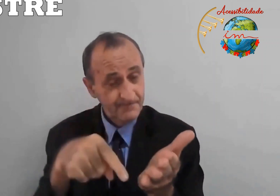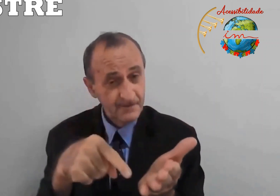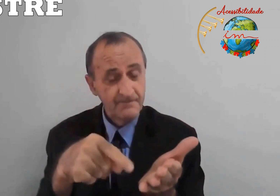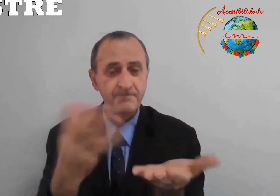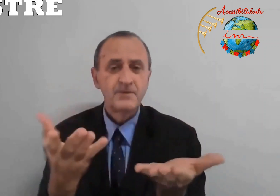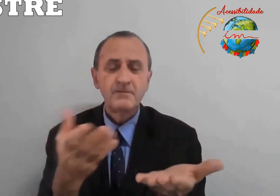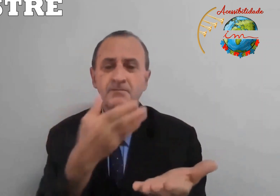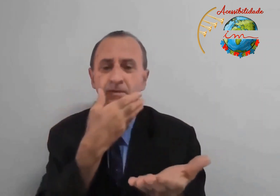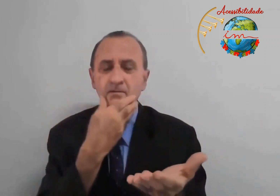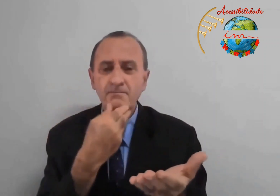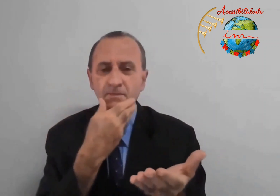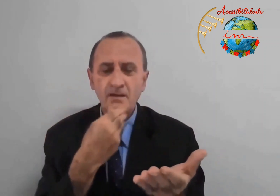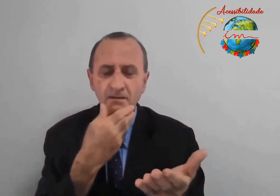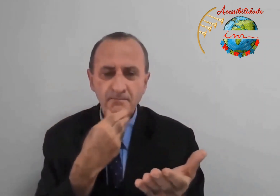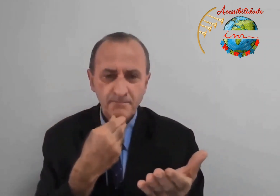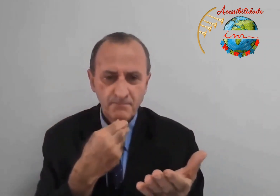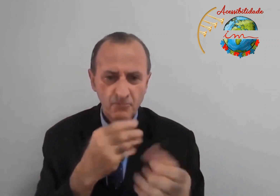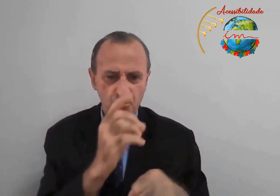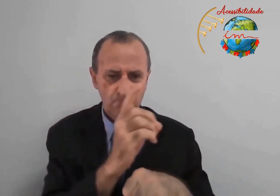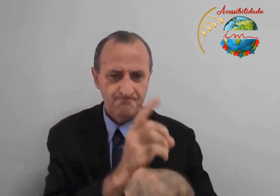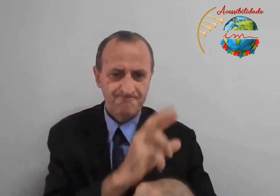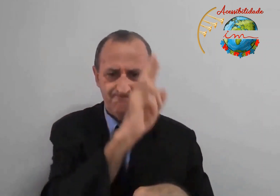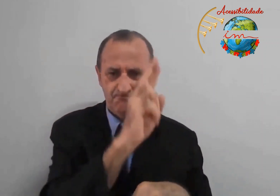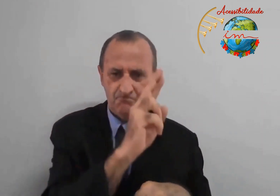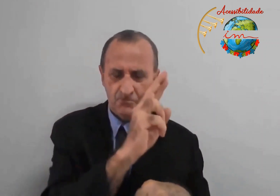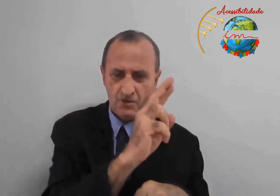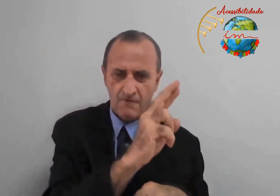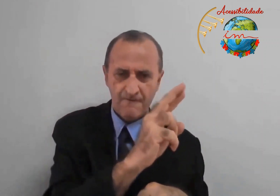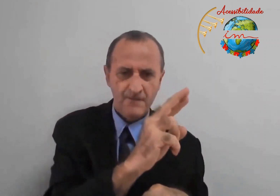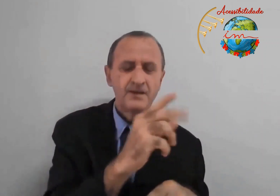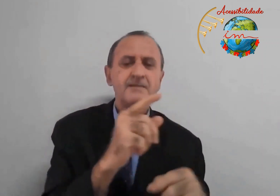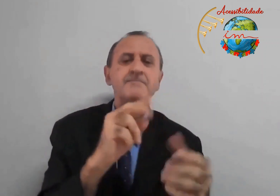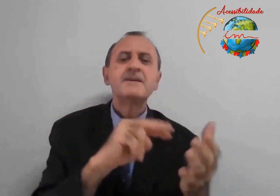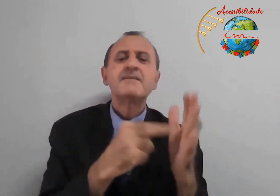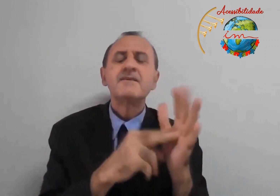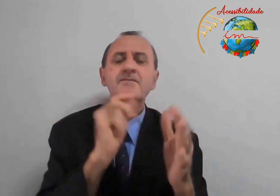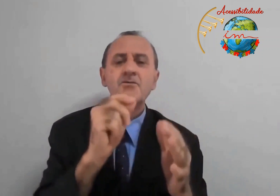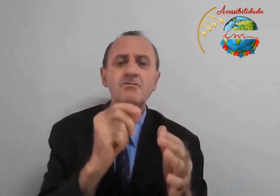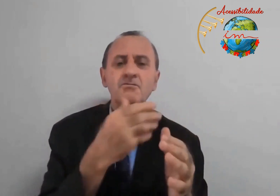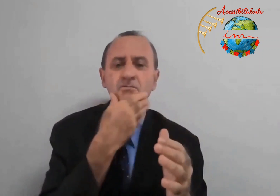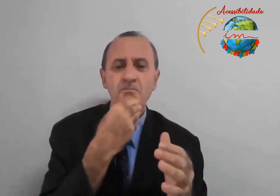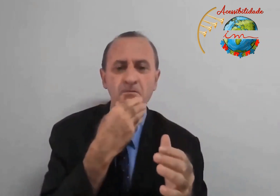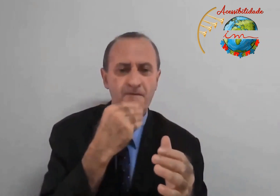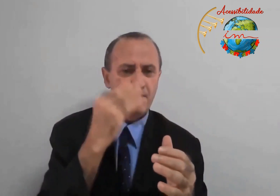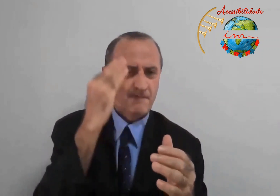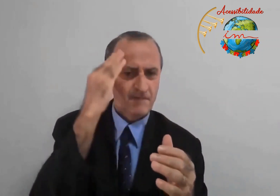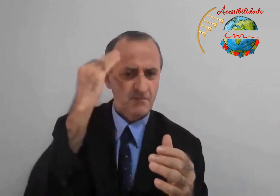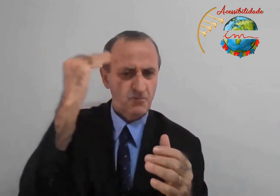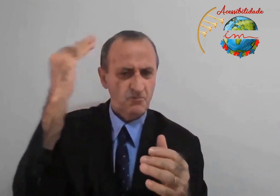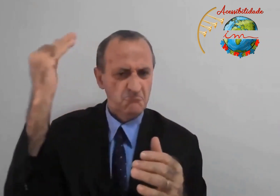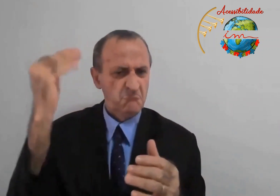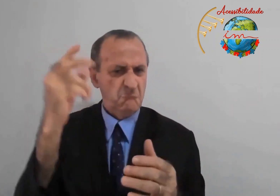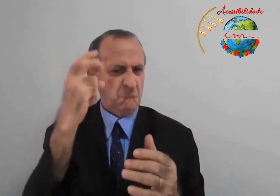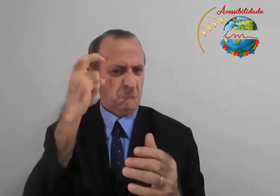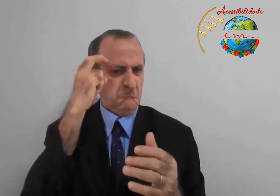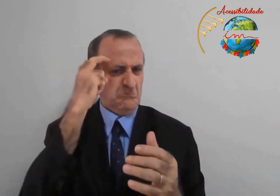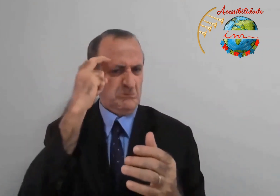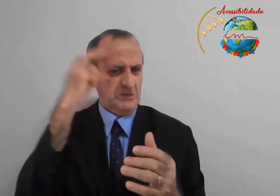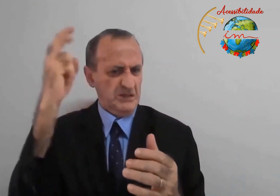parábola. E esse doutor da lei, então, significava o quê? Pessoa com